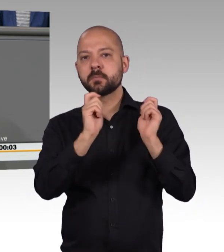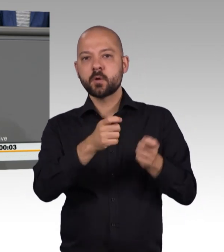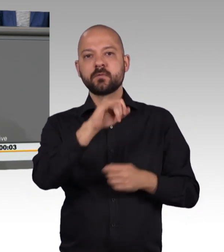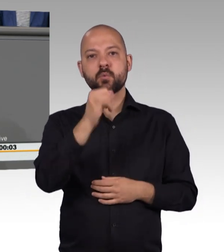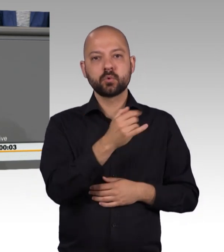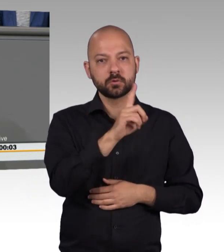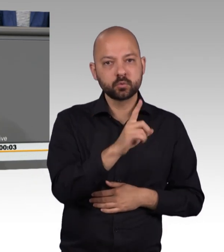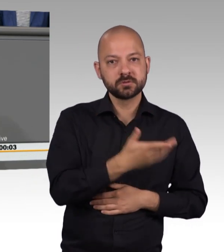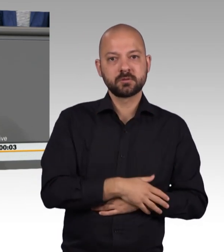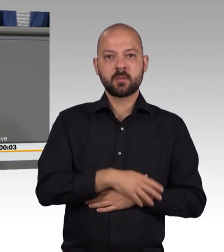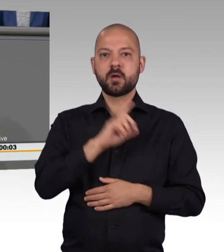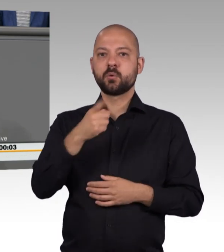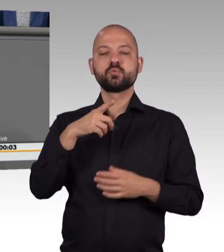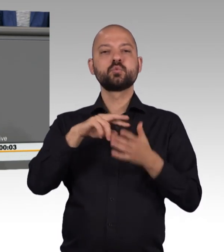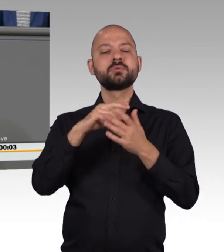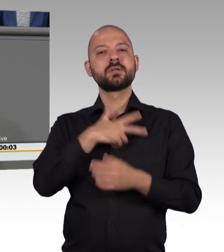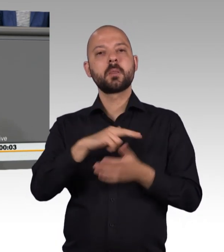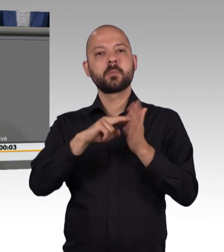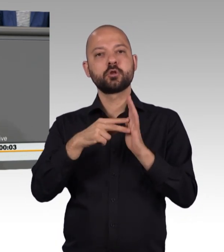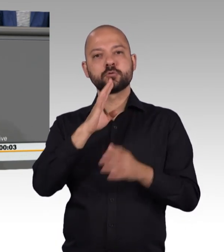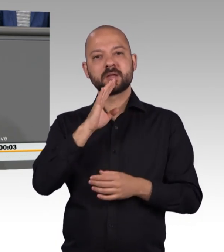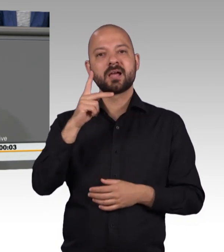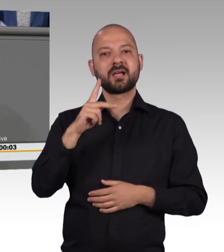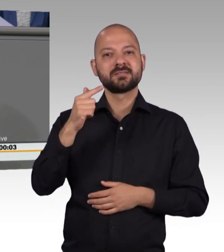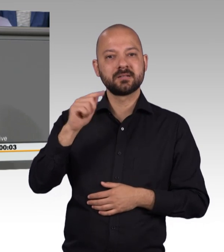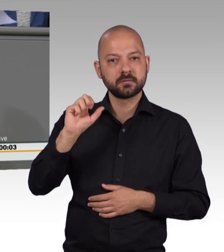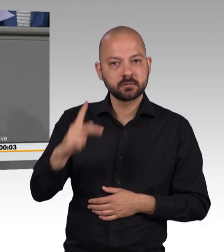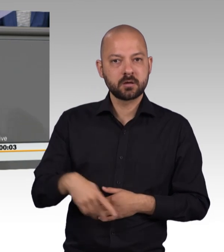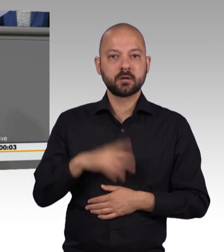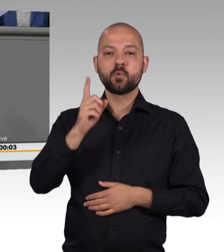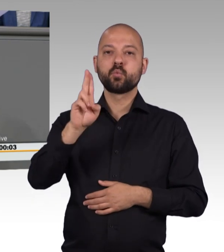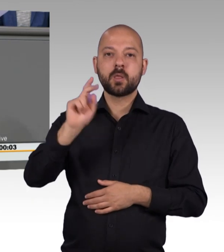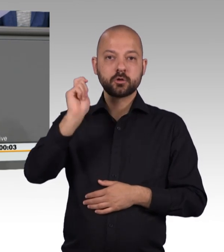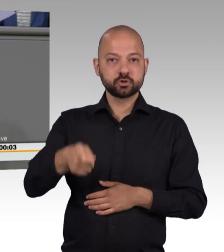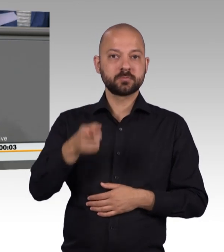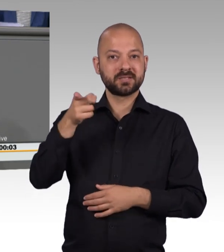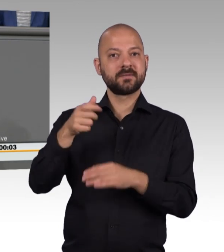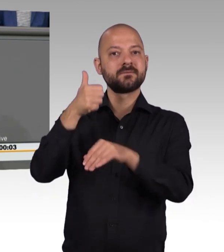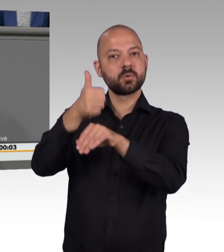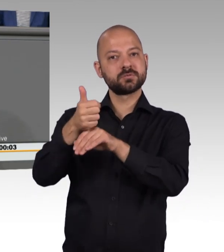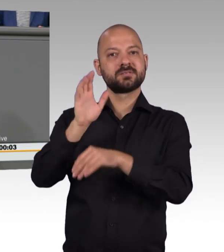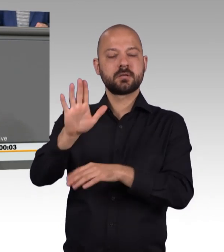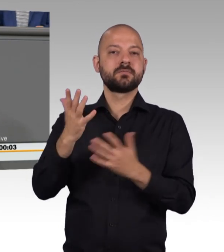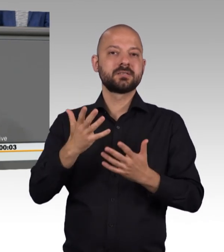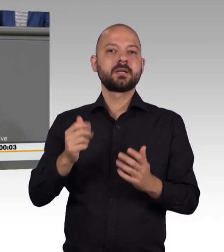Sprecherin Kerstin Tag und natürlich bei Ulla Schmidt, die als Vorsitzende der Lebenshilfe unermüdliche Kämpferin dafür war.